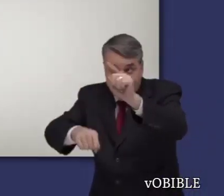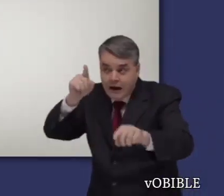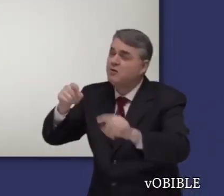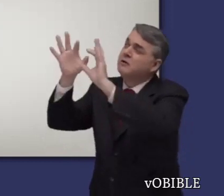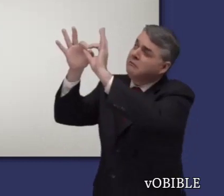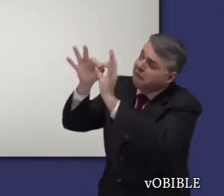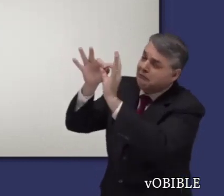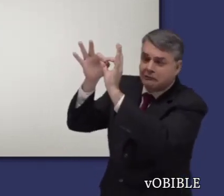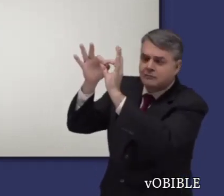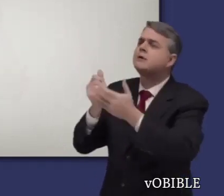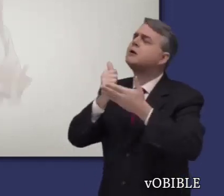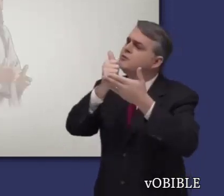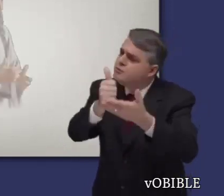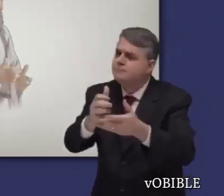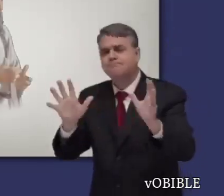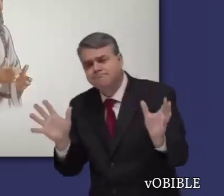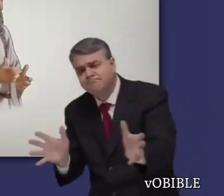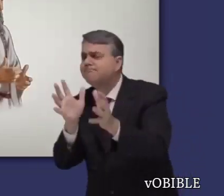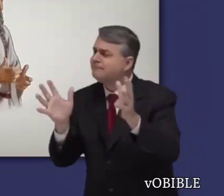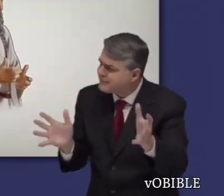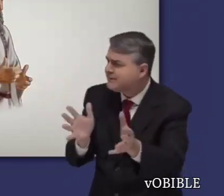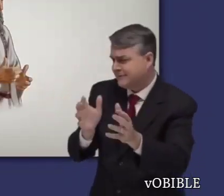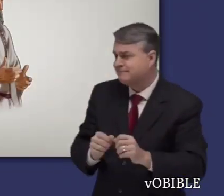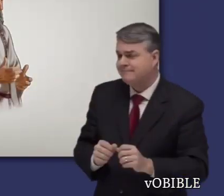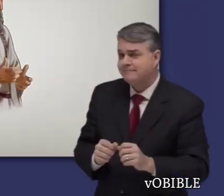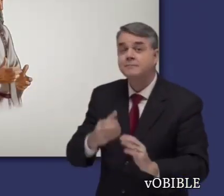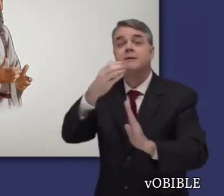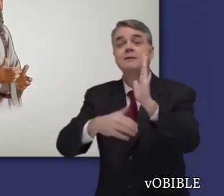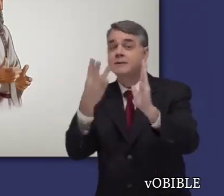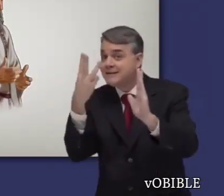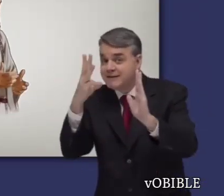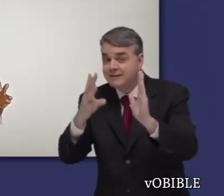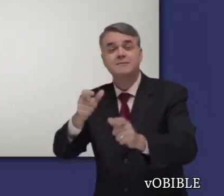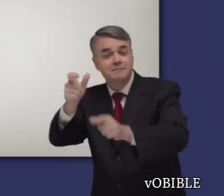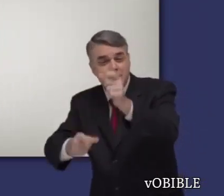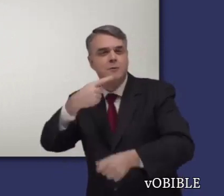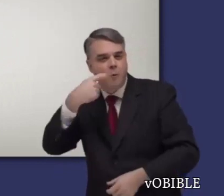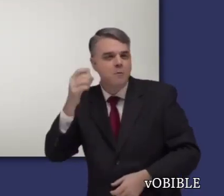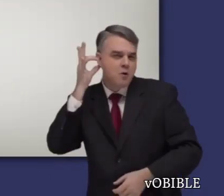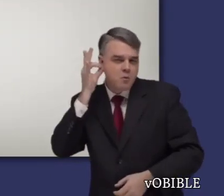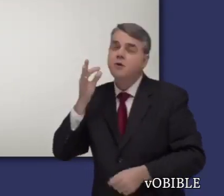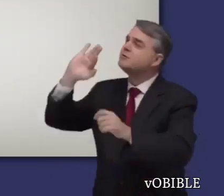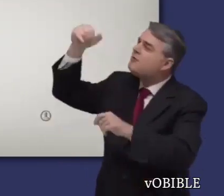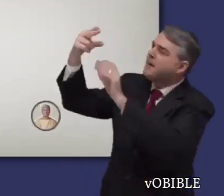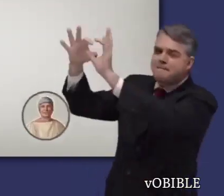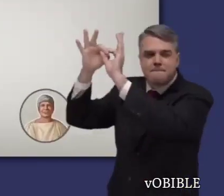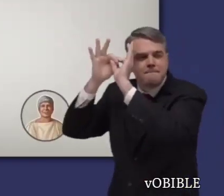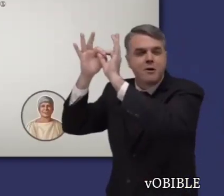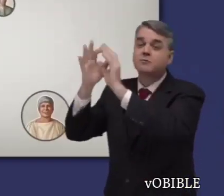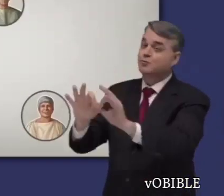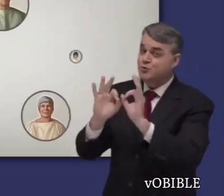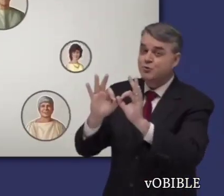En el capítulo 16, Pablo concluye su carta animando a los hermanos y saludándolos con cariño, mencionando a